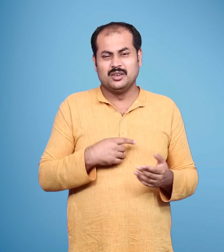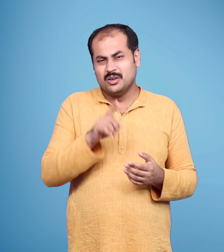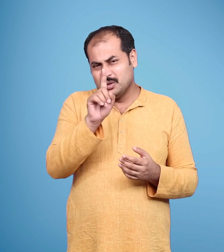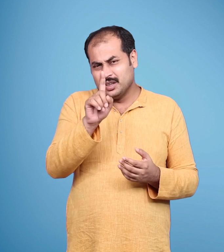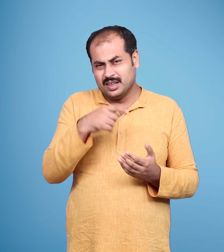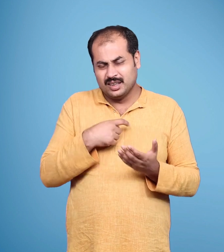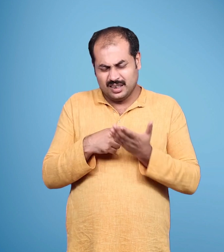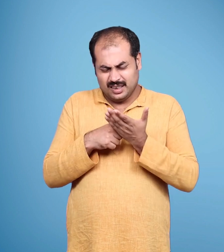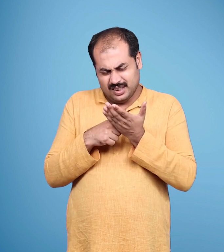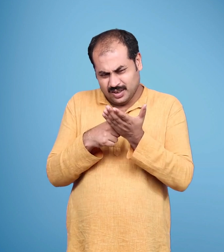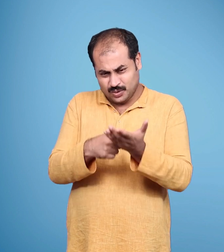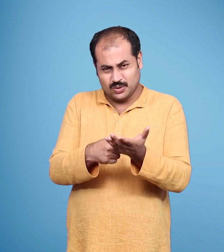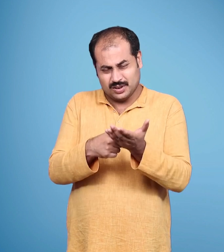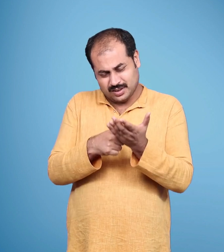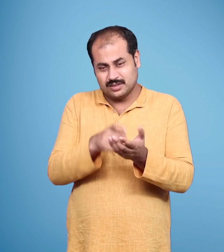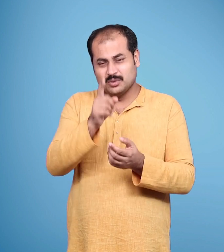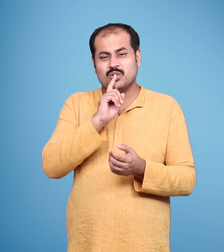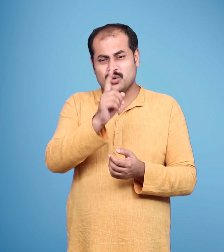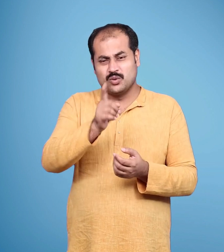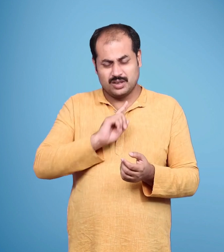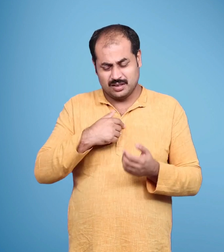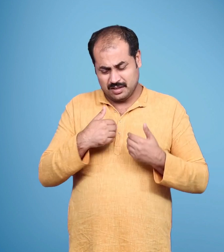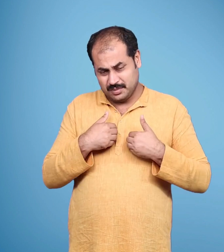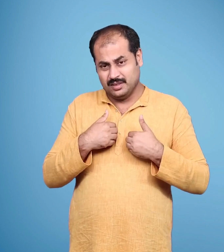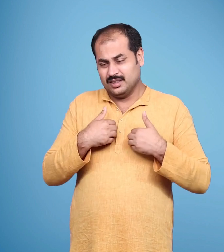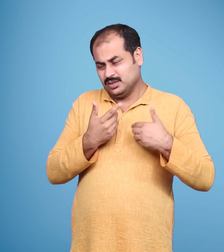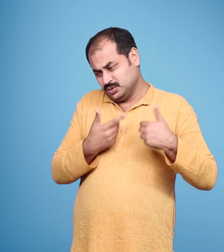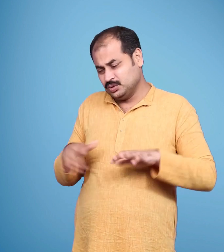पर मुझे पर एक दया करो मुझे मेरे राम के पास भिजवा दो